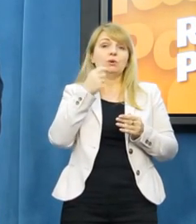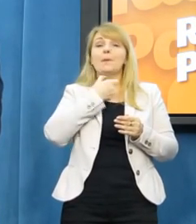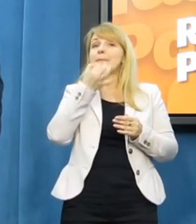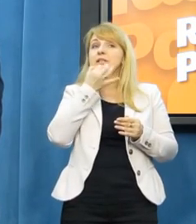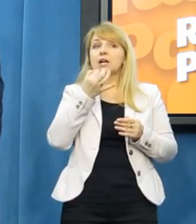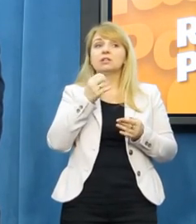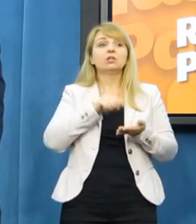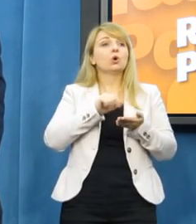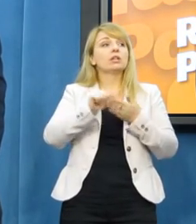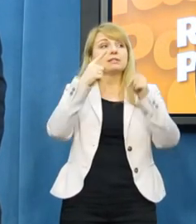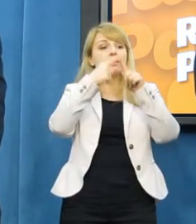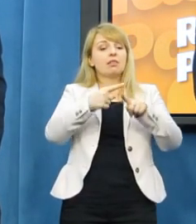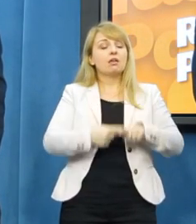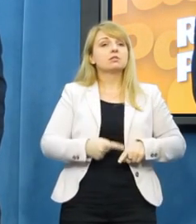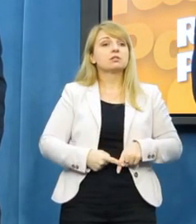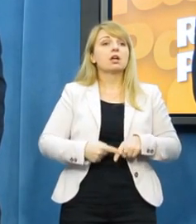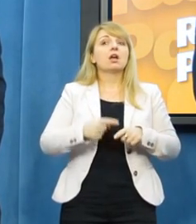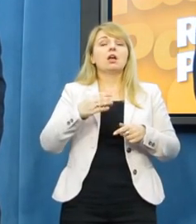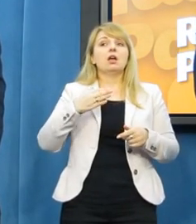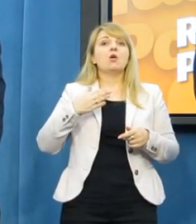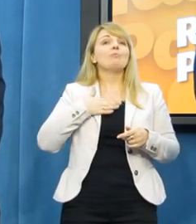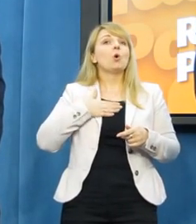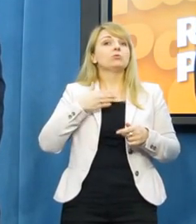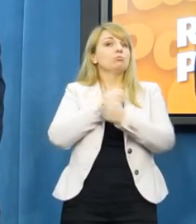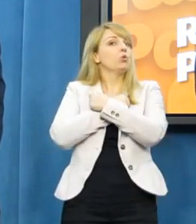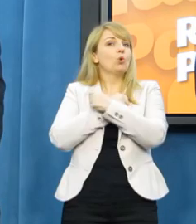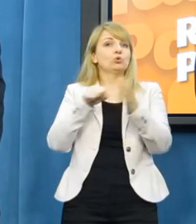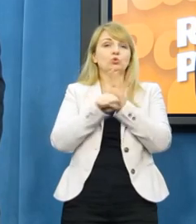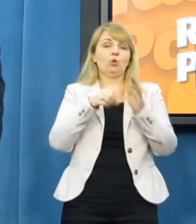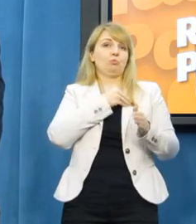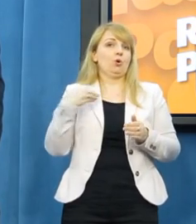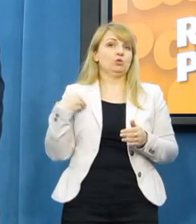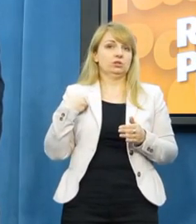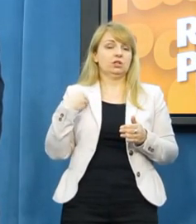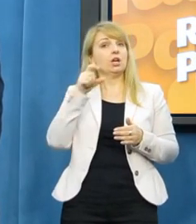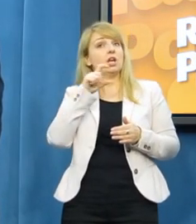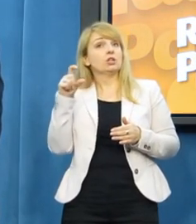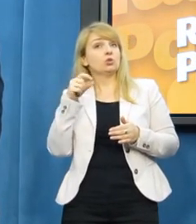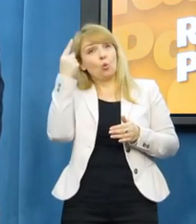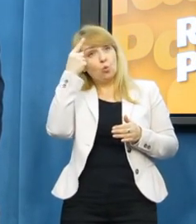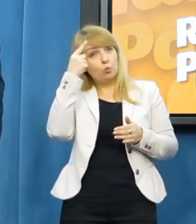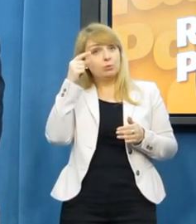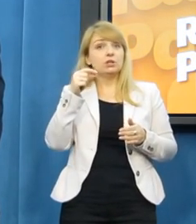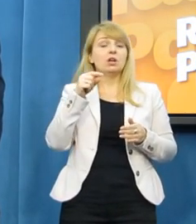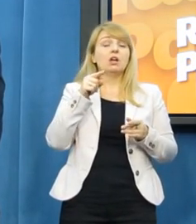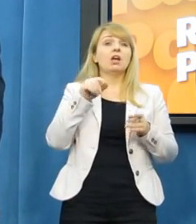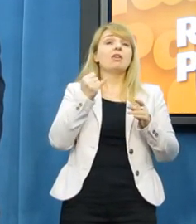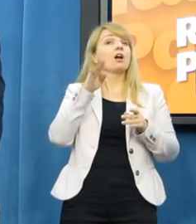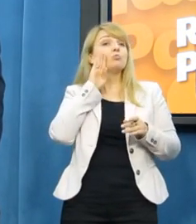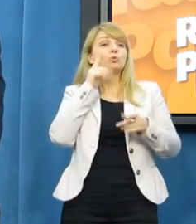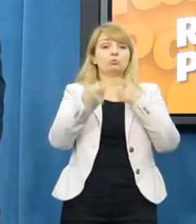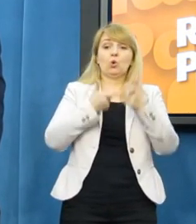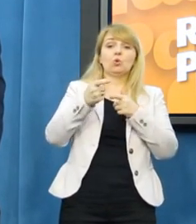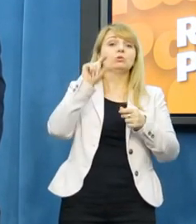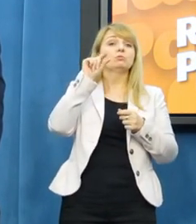patriotyzmu. Czy mamy do czynienia z głównym patriotyzmem, prymitywnym patriotyzmem reprezentowanym przez PiS Jarosława Kaczówskiego, patriotyzmem, który